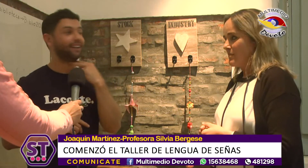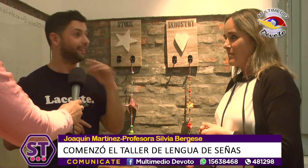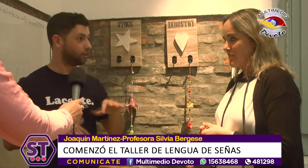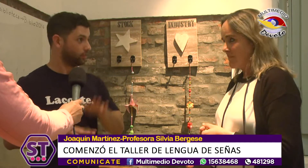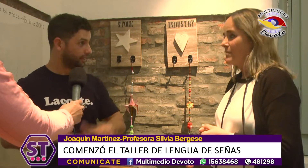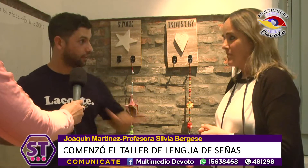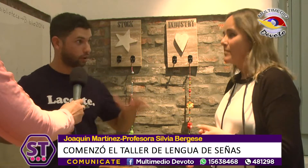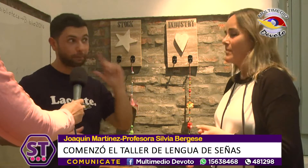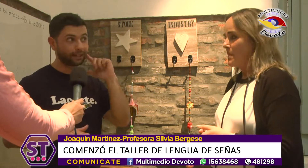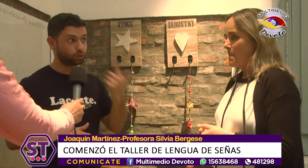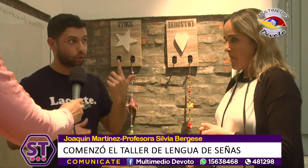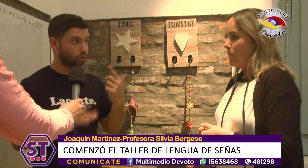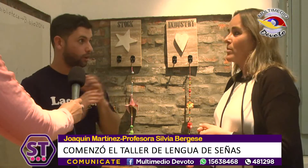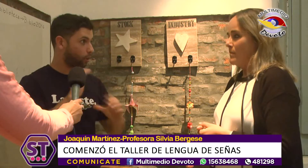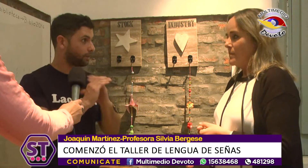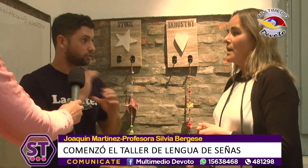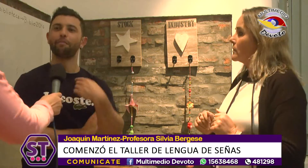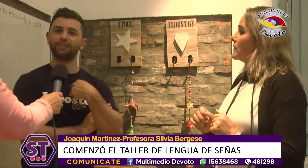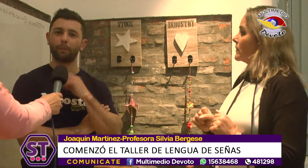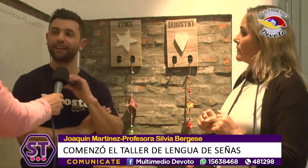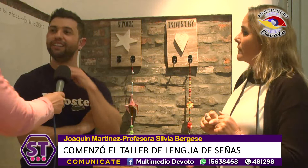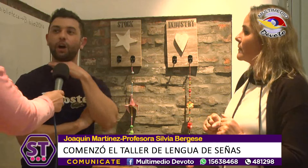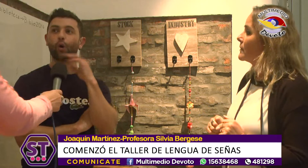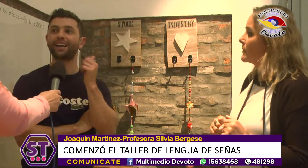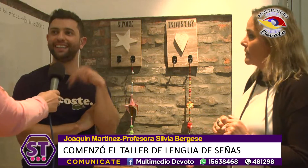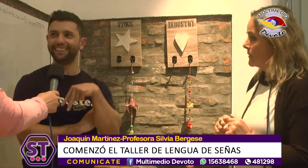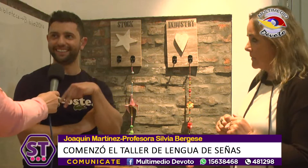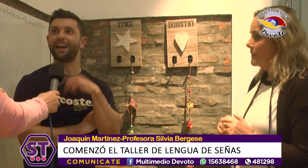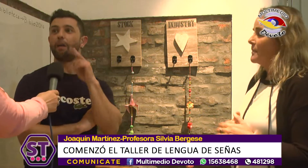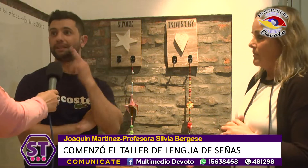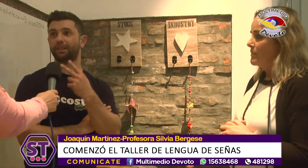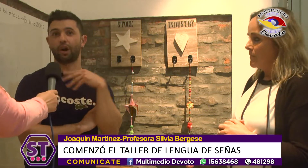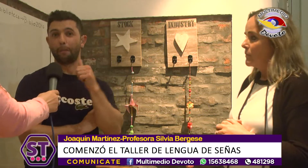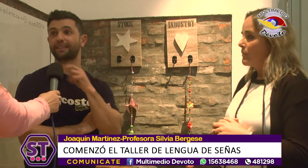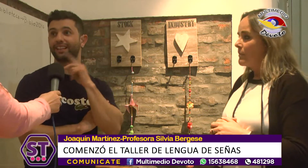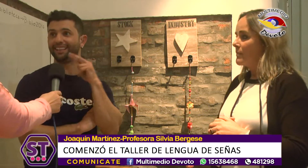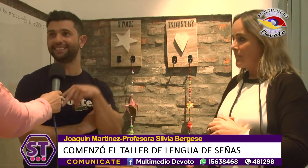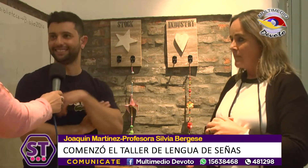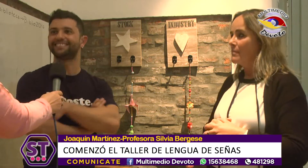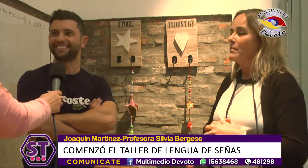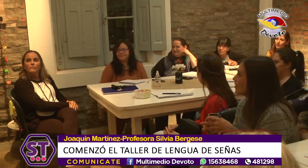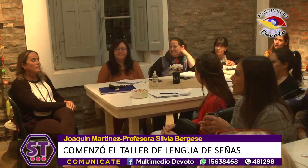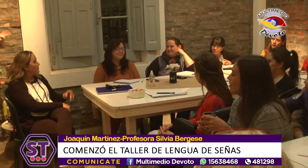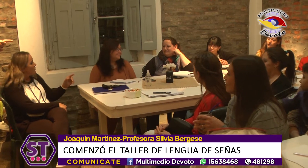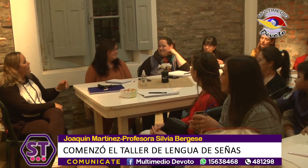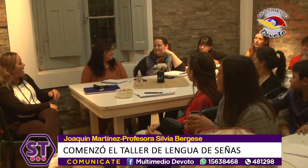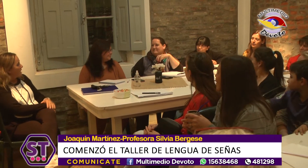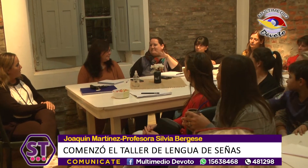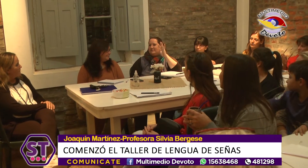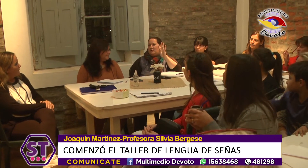con lengua de señas. Mi nombre es Joaquín Martínez. ¿Te gustó el grupo de gente